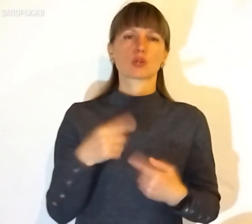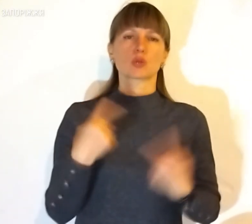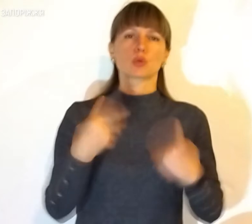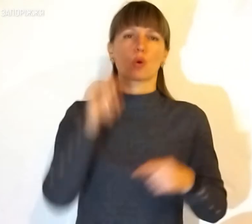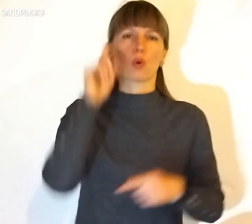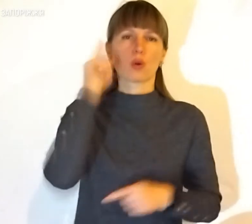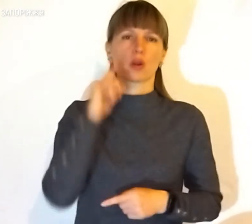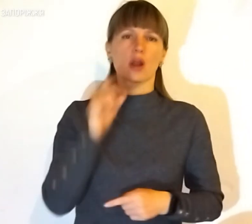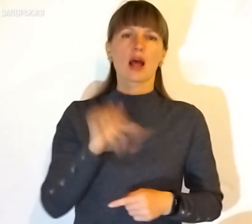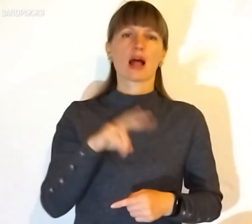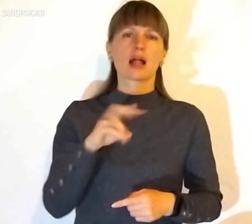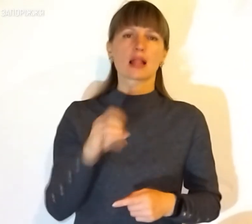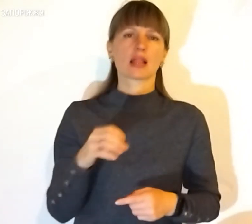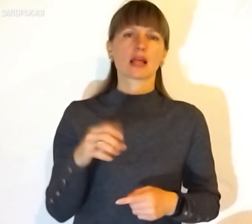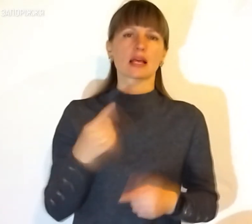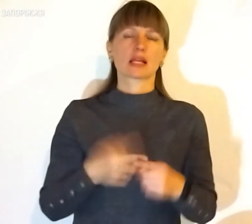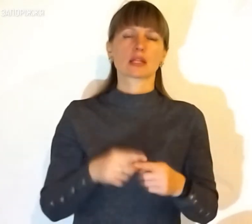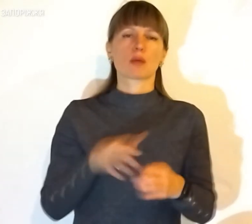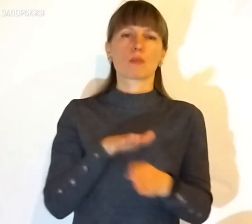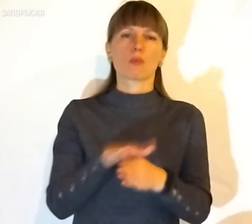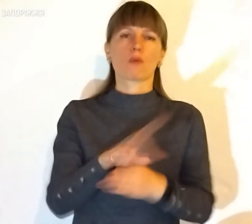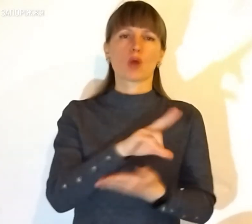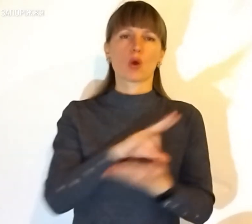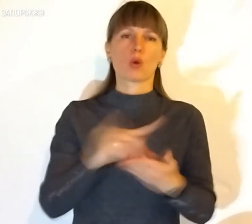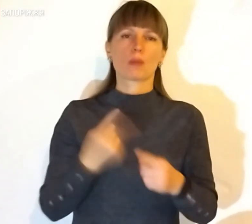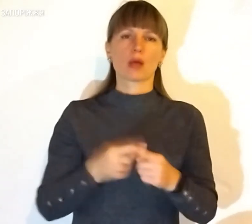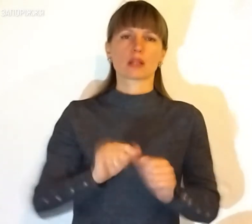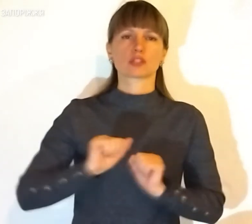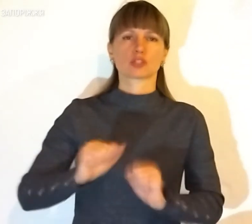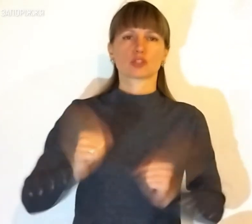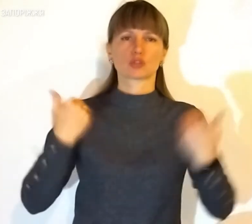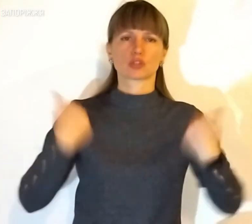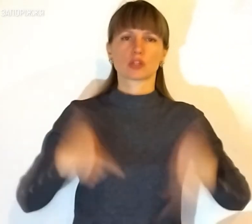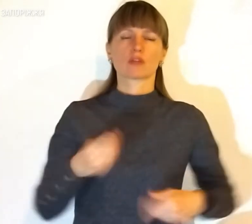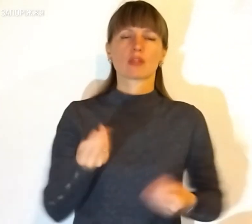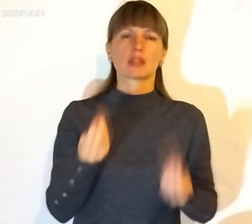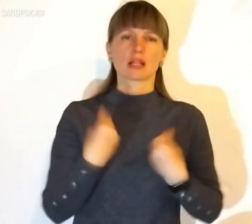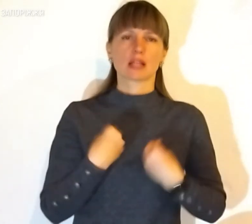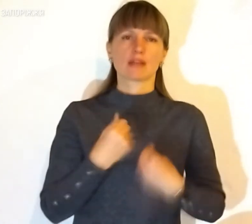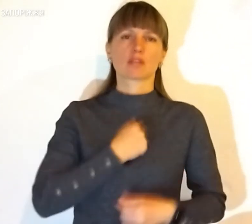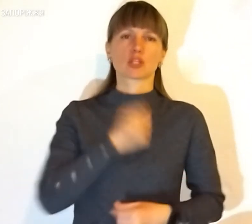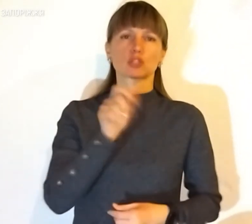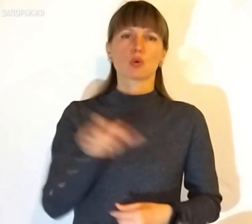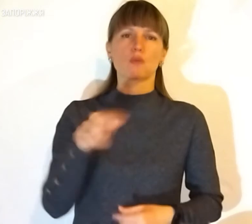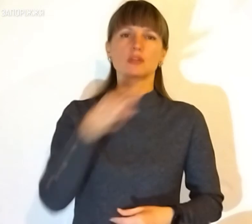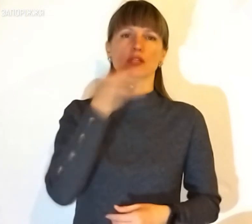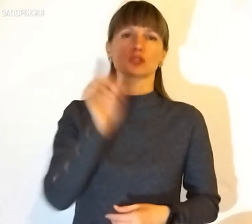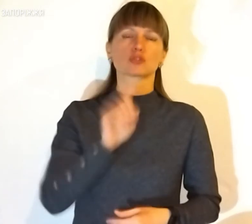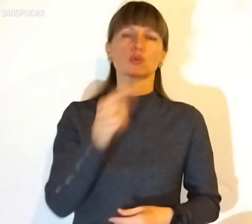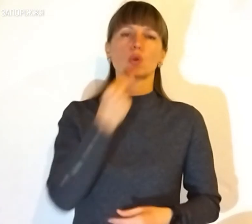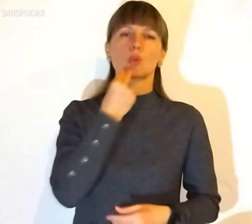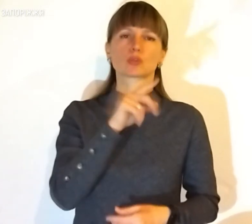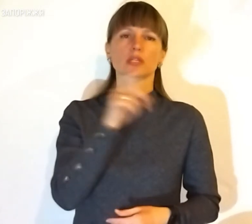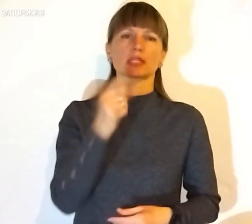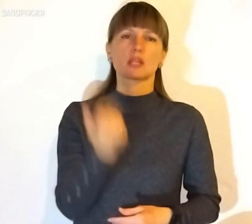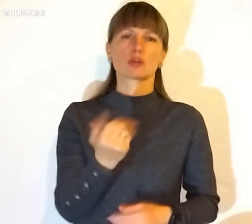іншого кольору. Але це повна копія цього бронежилету. Його нам надали військові, сказали, що краще за нього.